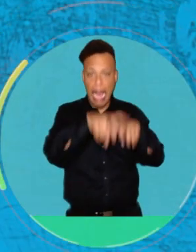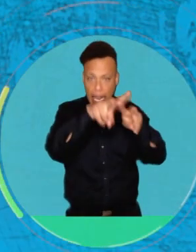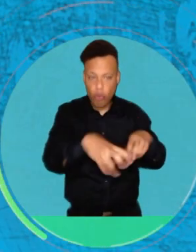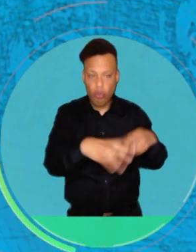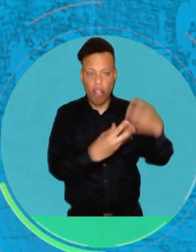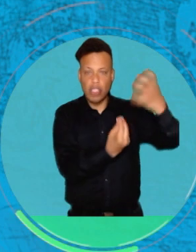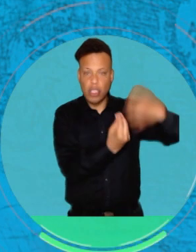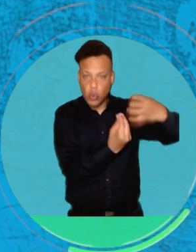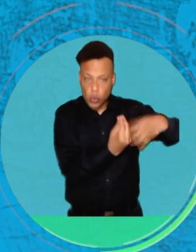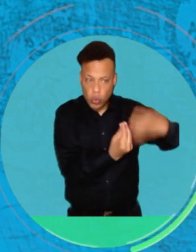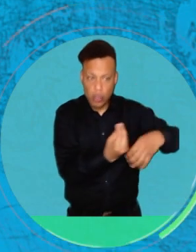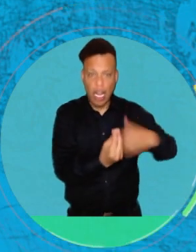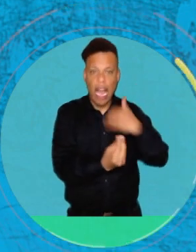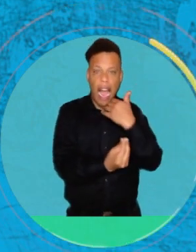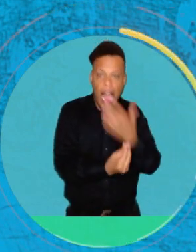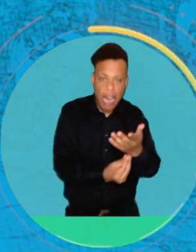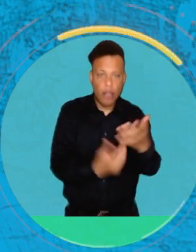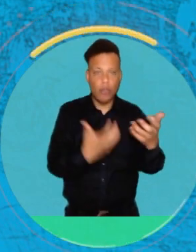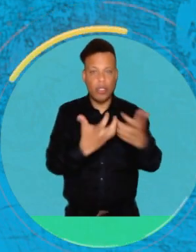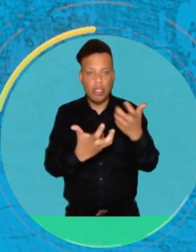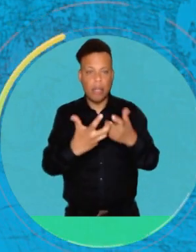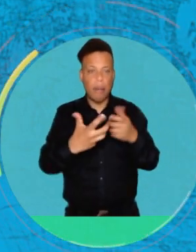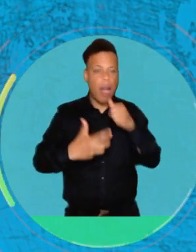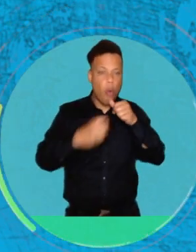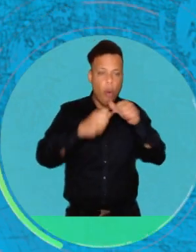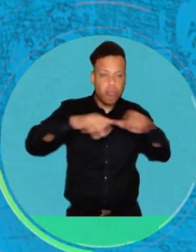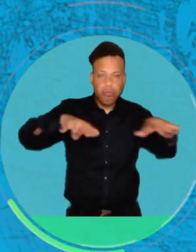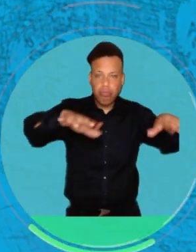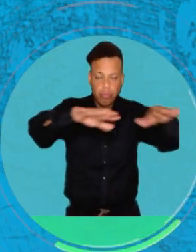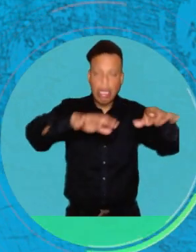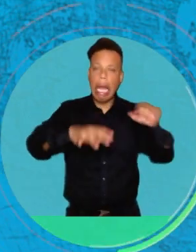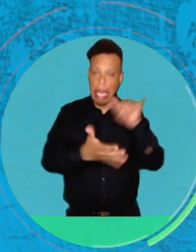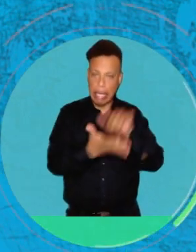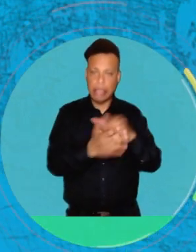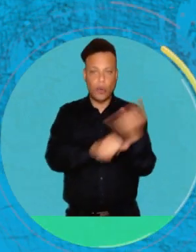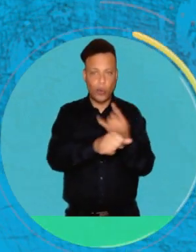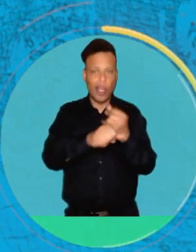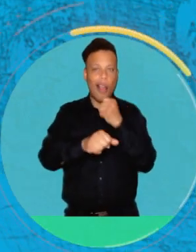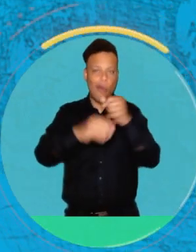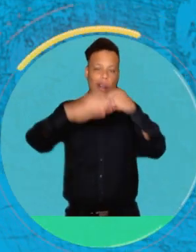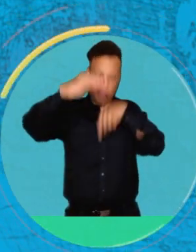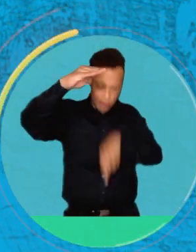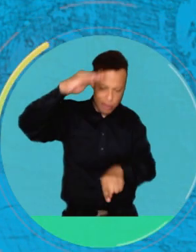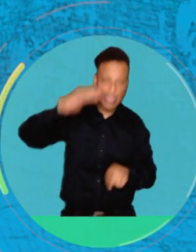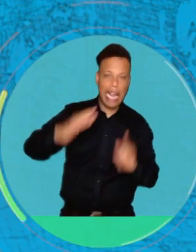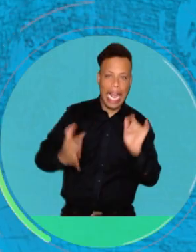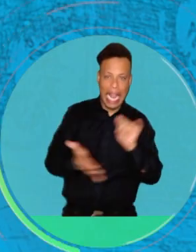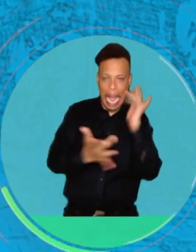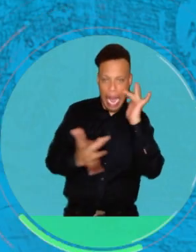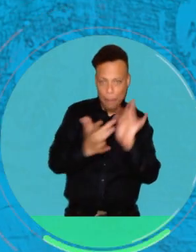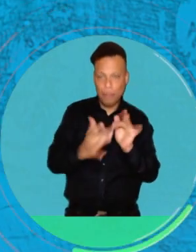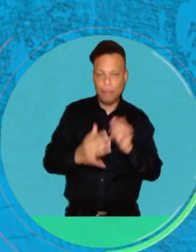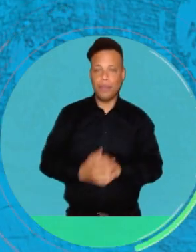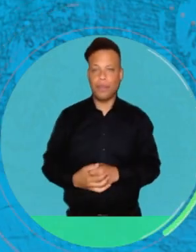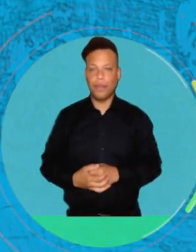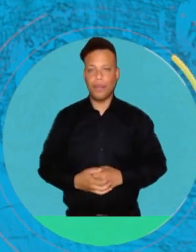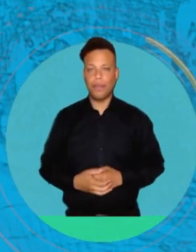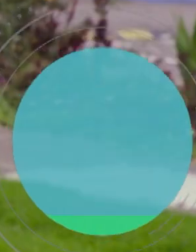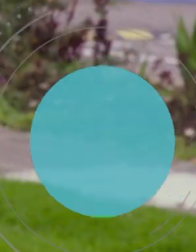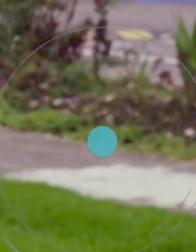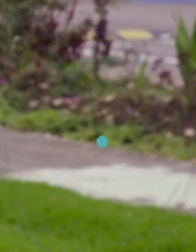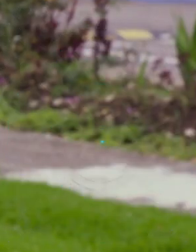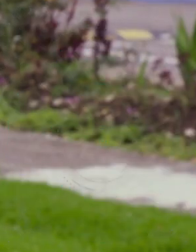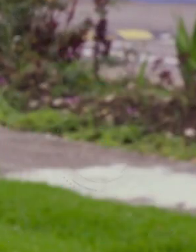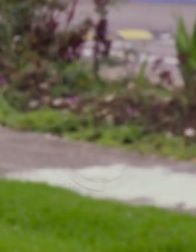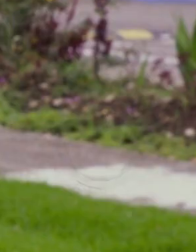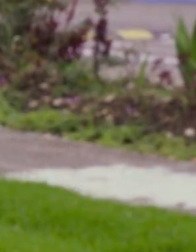subterránea, pero para todo el tema agrícola, para todo el tema industrial, para todo irrigación, se usa mucho el agua subterránea.